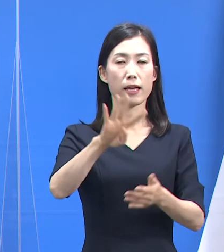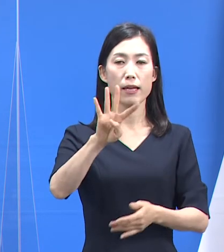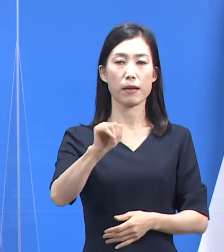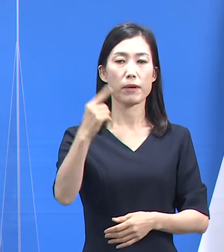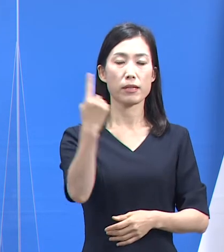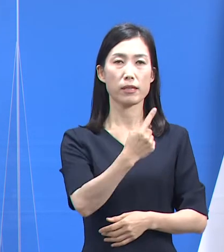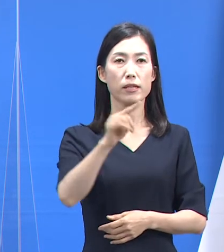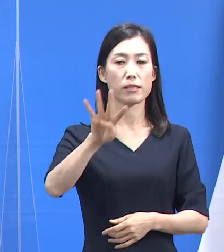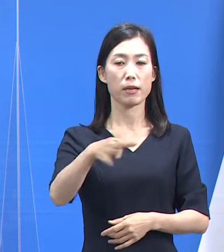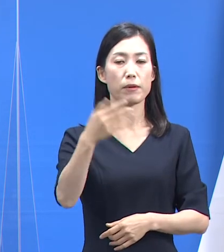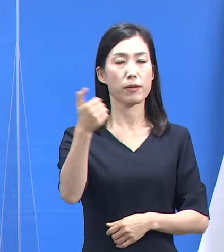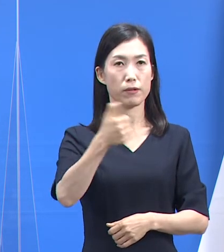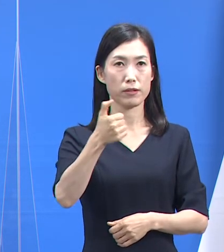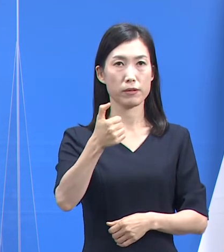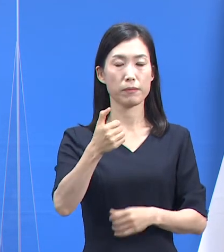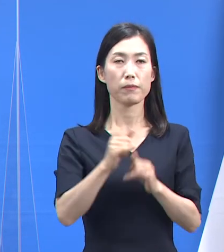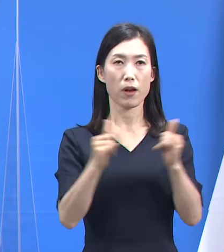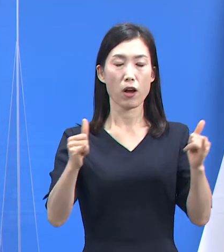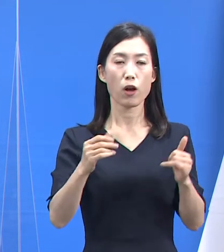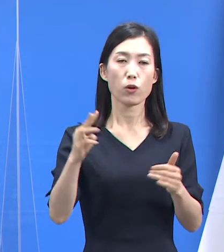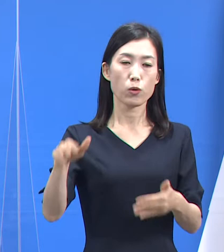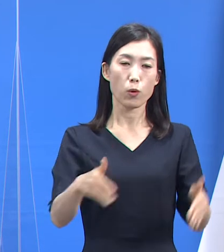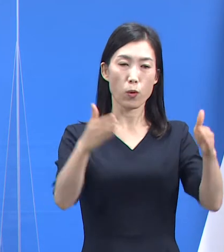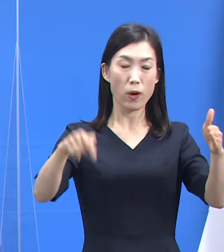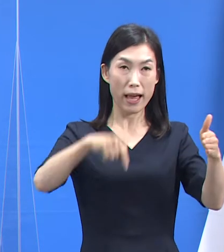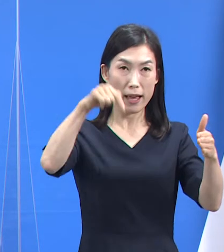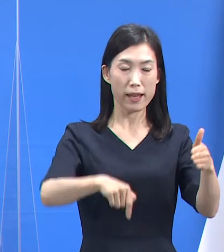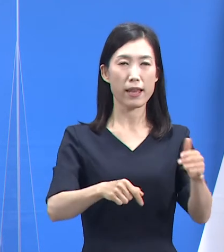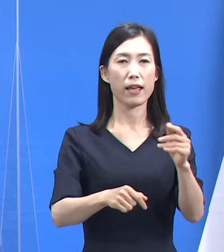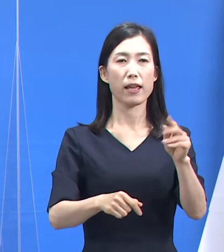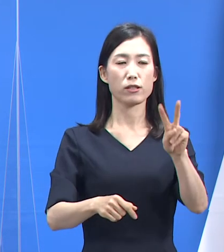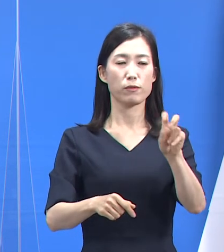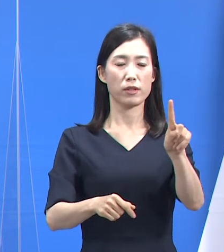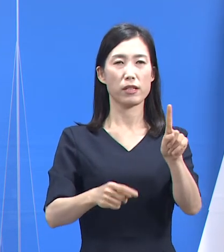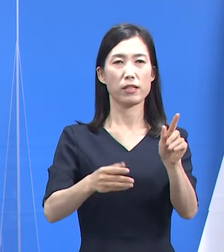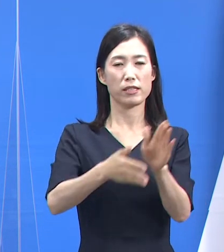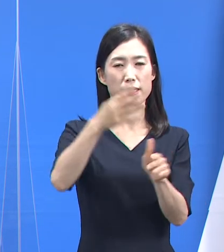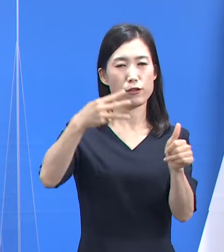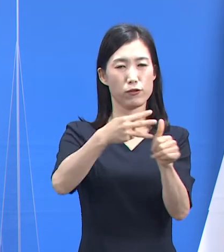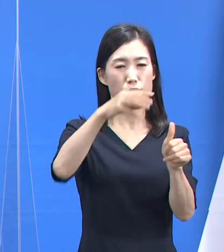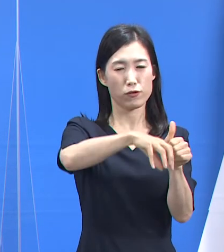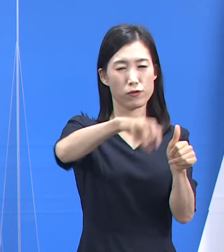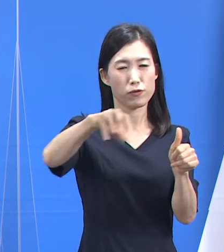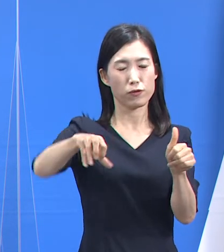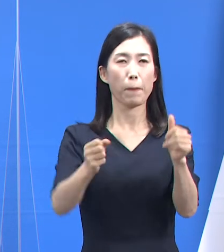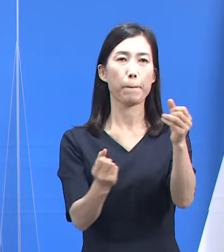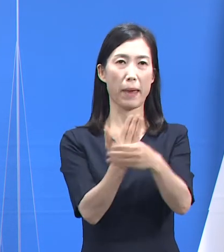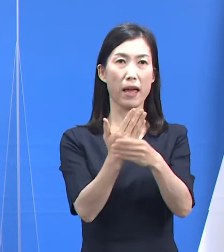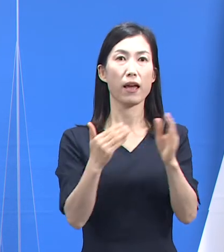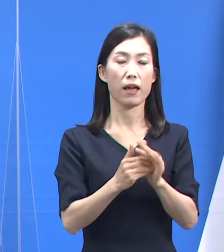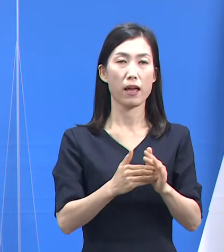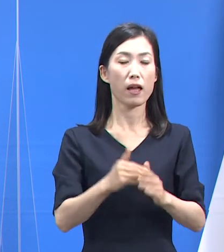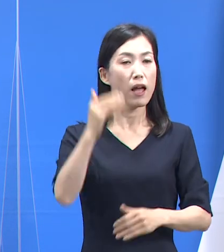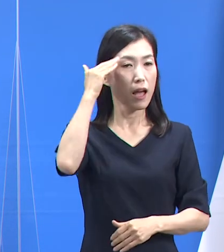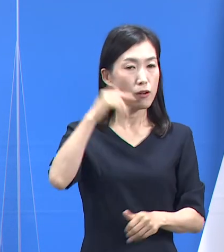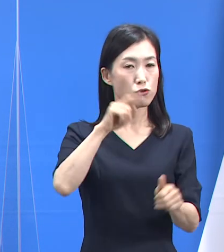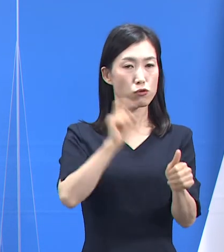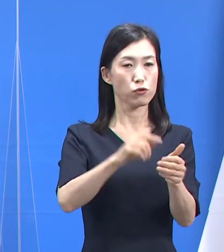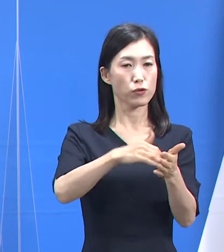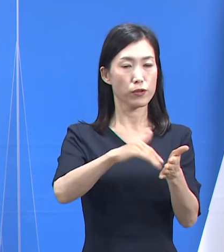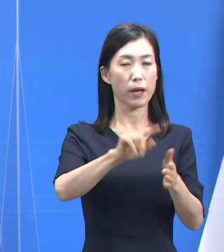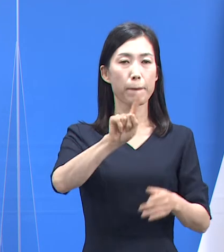1,540명으로 도내 22개 시군에서 확진자가 발생했습니다. 국내 발생이